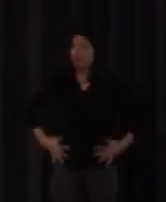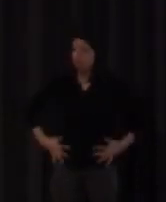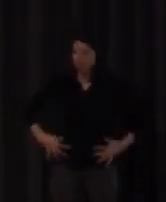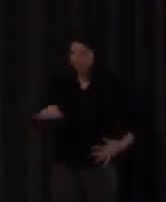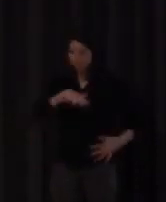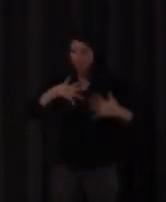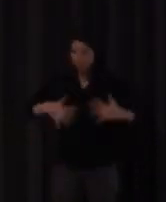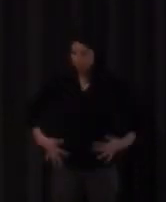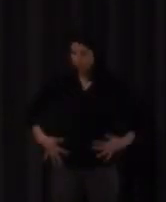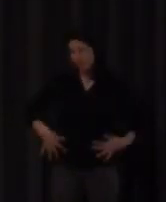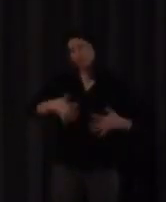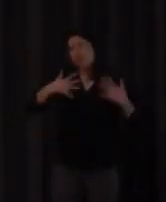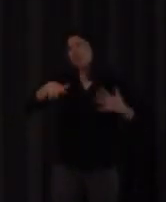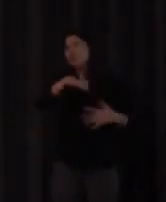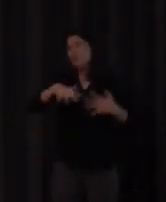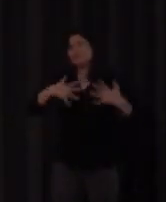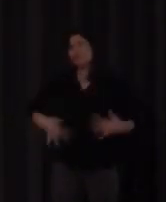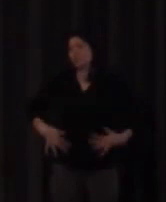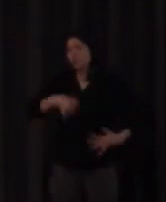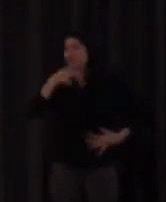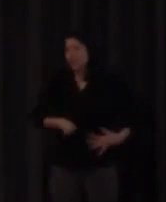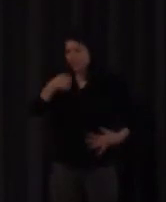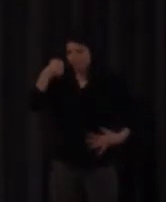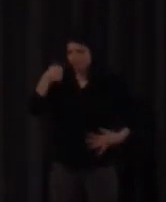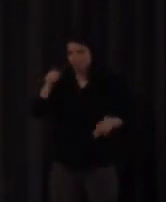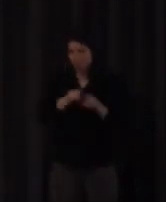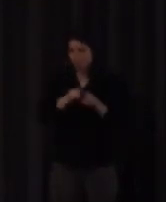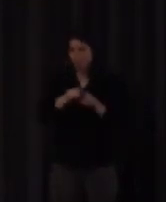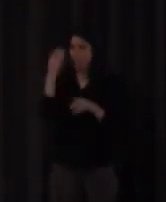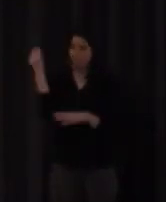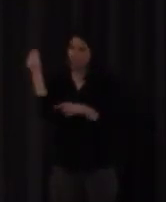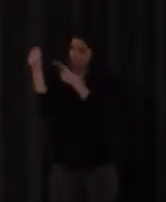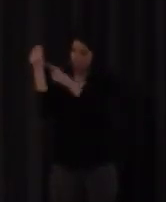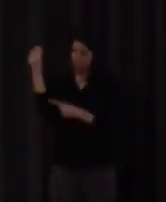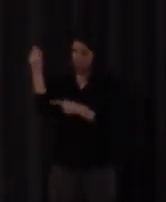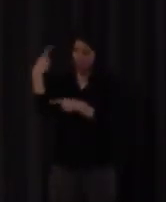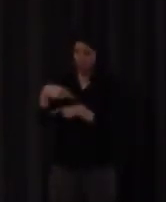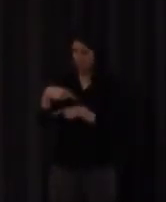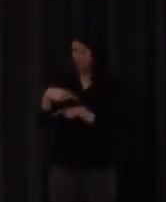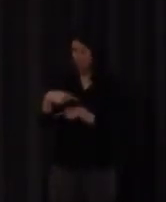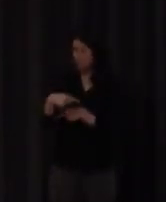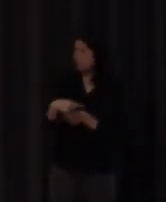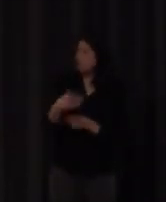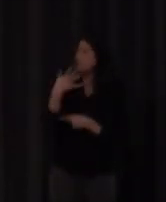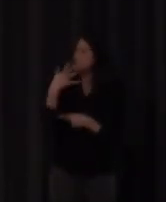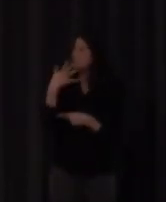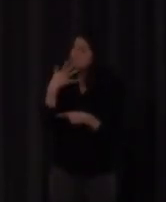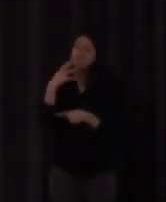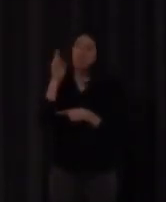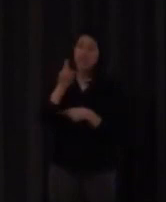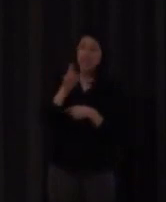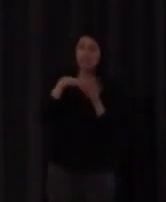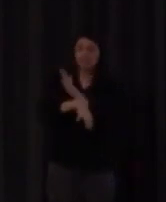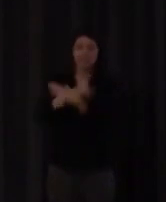corporales son mucho más fáciles están determinados hay un muñequito esto es la J de los ojos esto es la R de la oreja